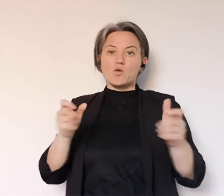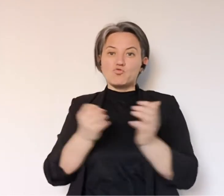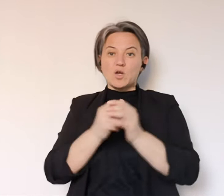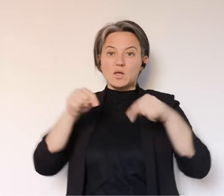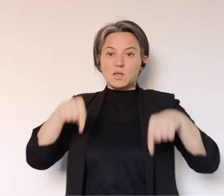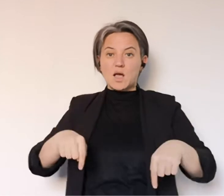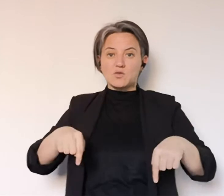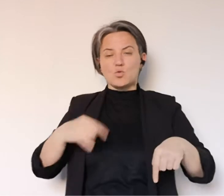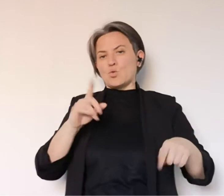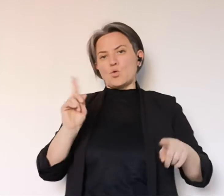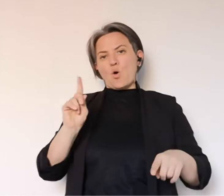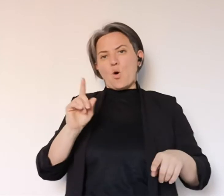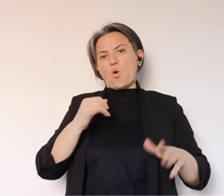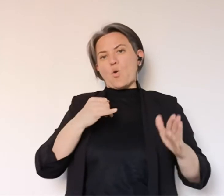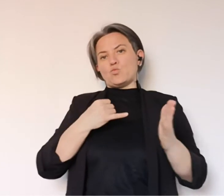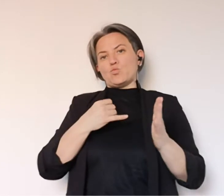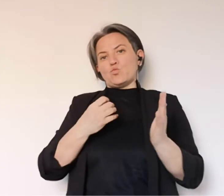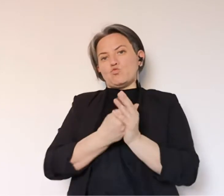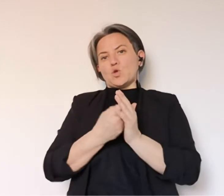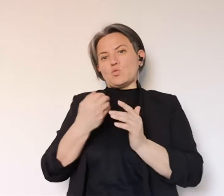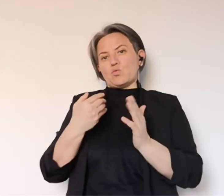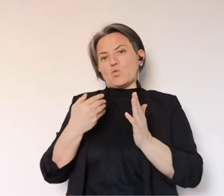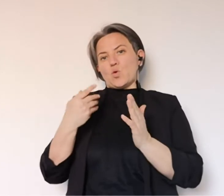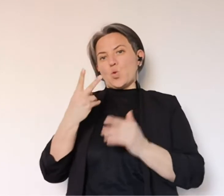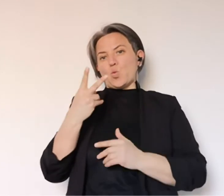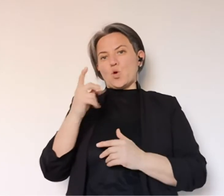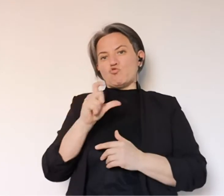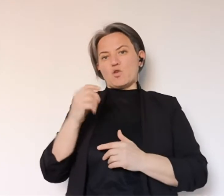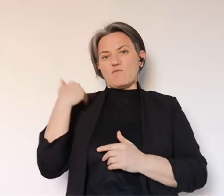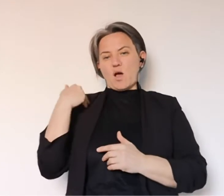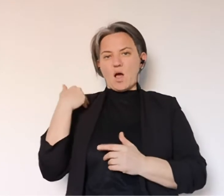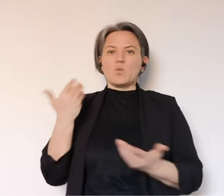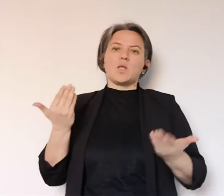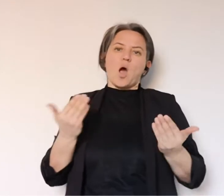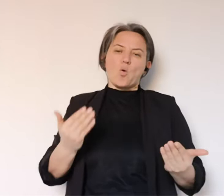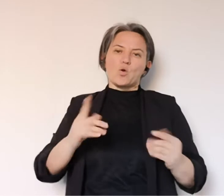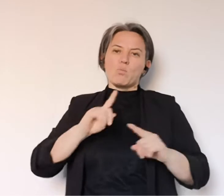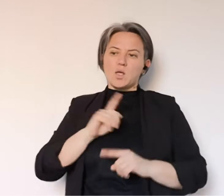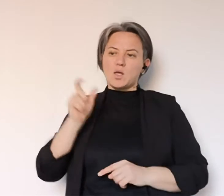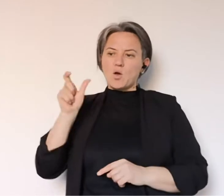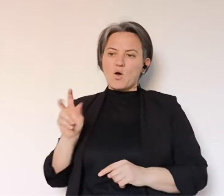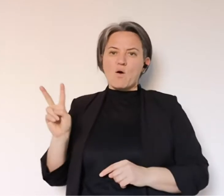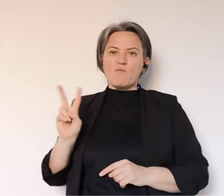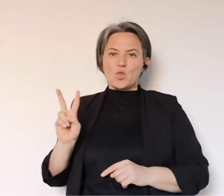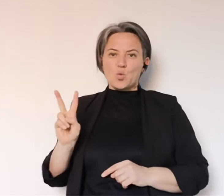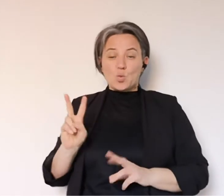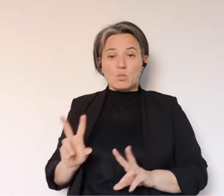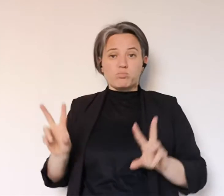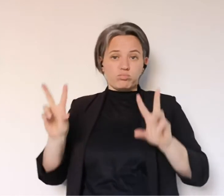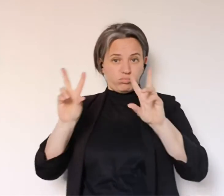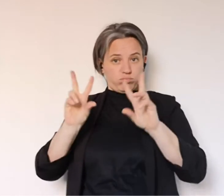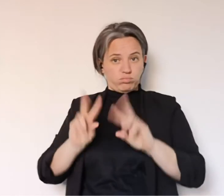siamo a 44, non sono accaduti adesso, sono accaduti negli ultimi due giorni. Mi auguro che